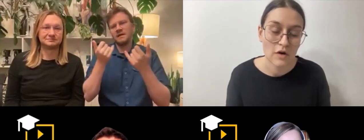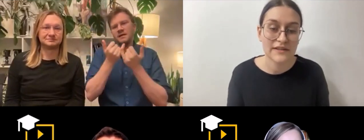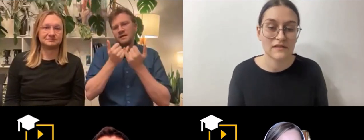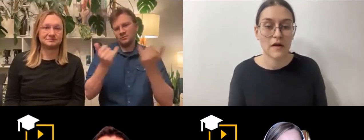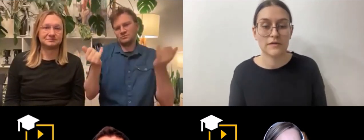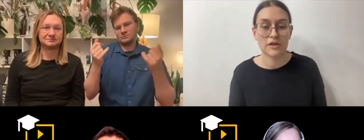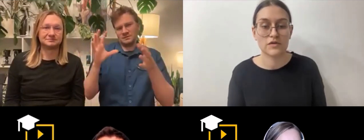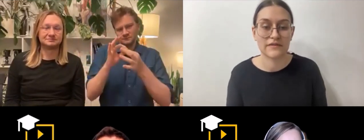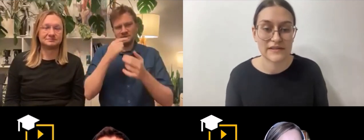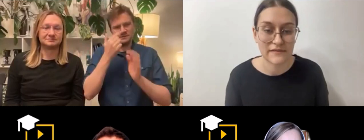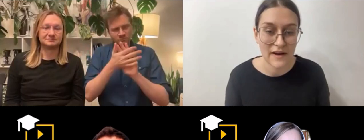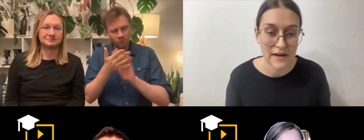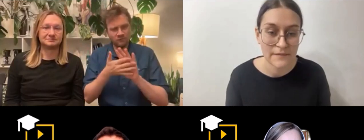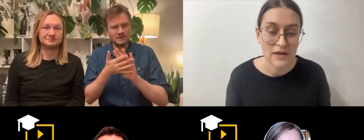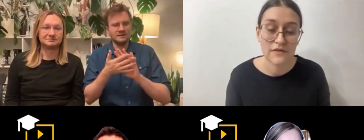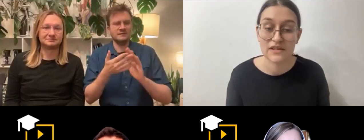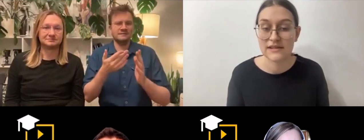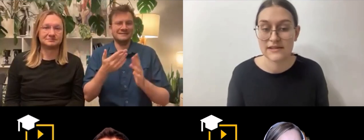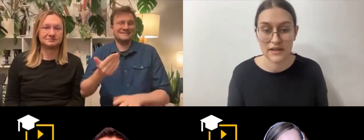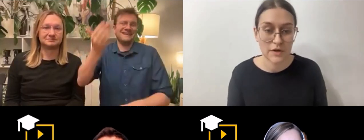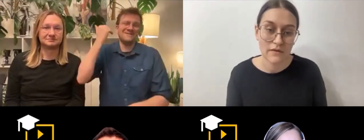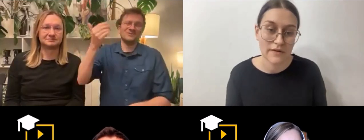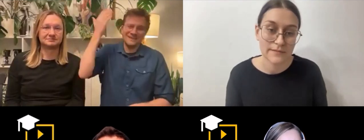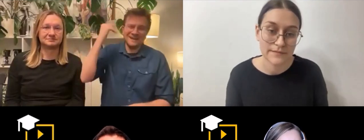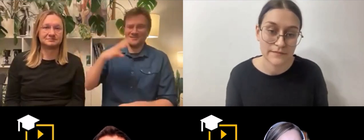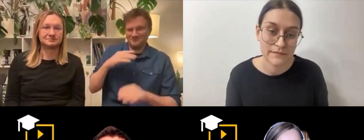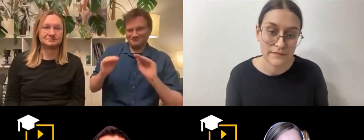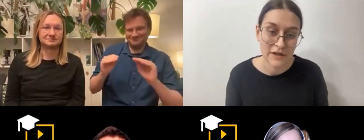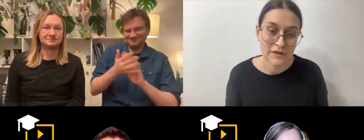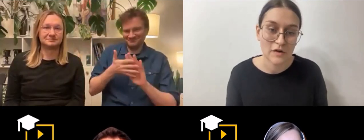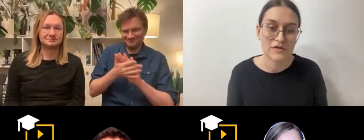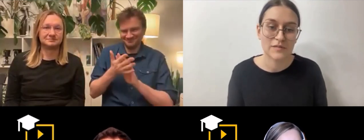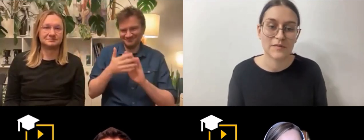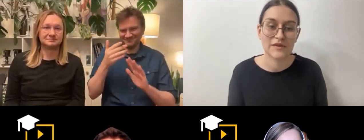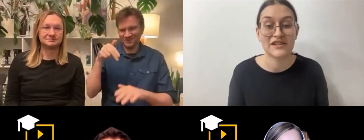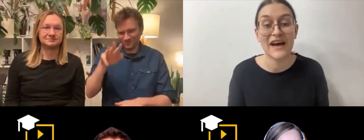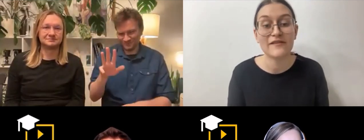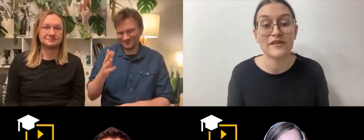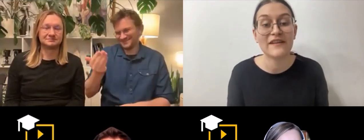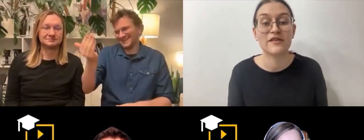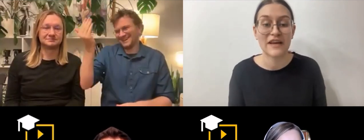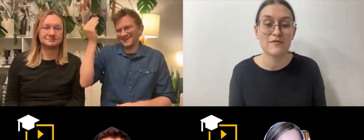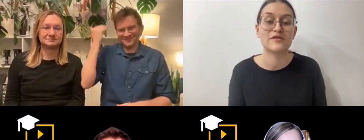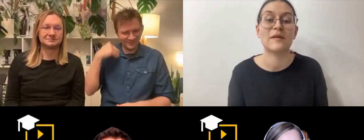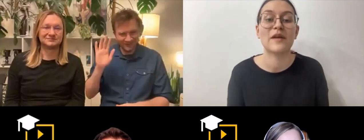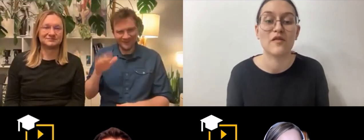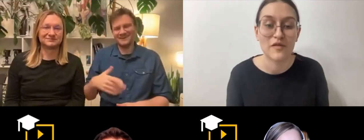Organizowałem też różne festiwale związane z językiem migowym. To już też dawno, dawno temu uczyłem na UW,